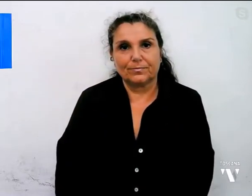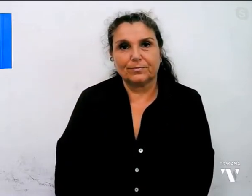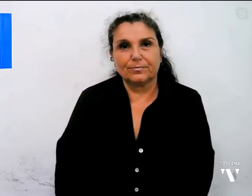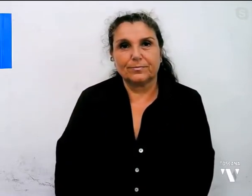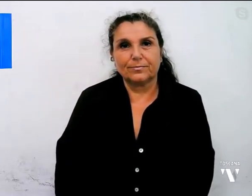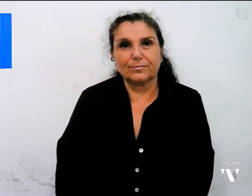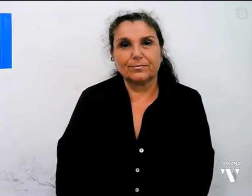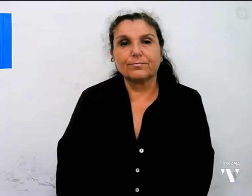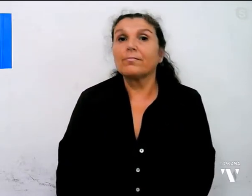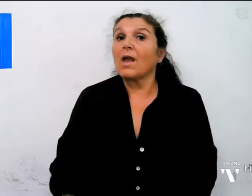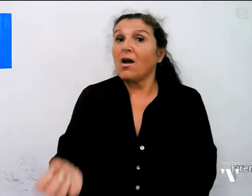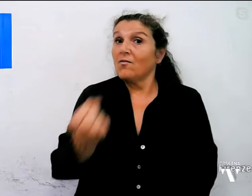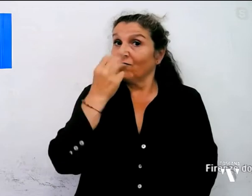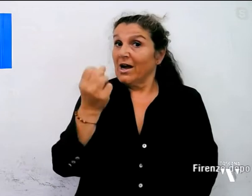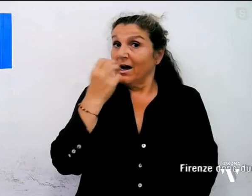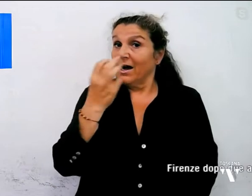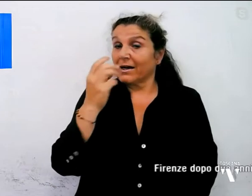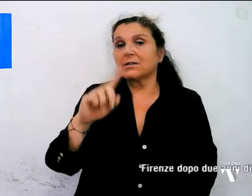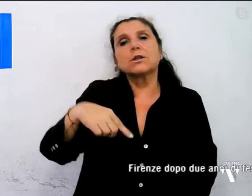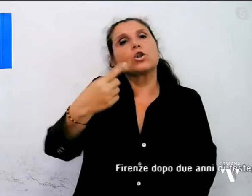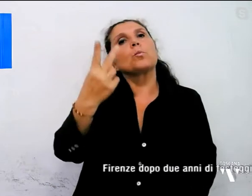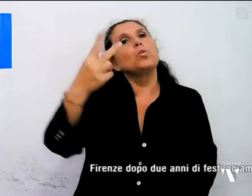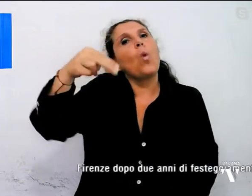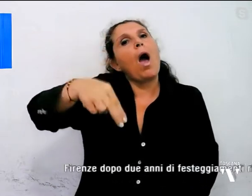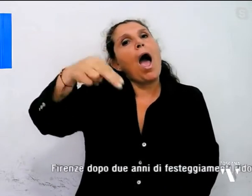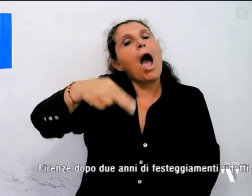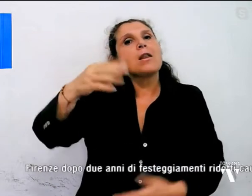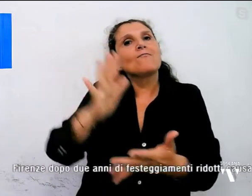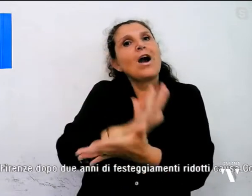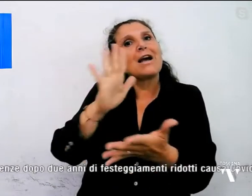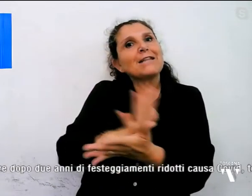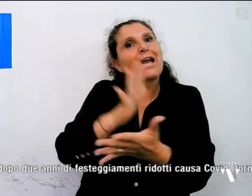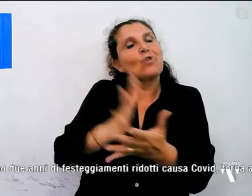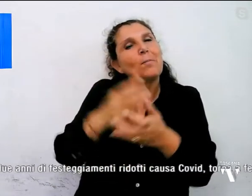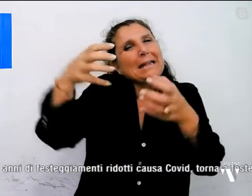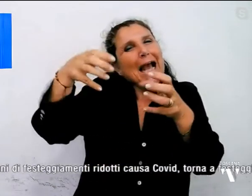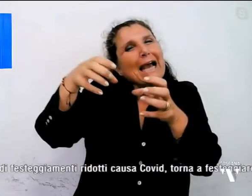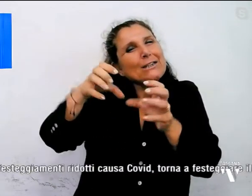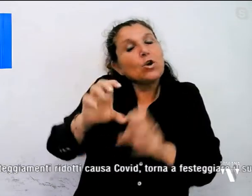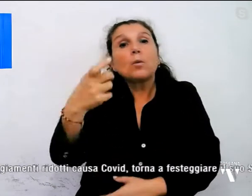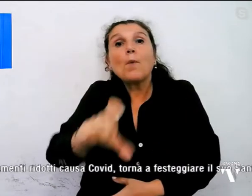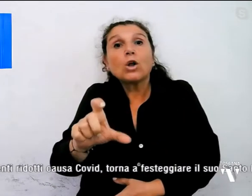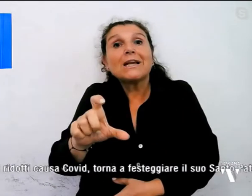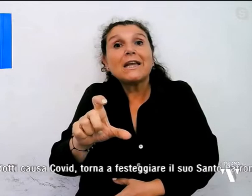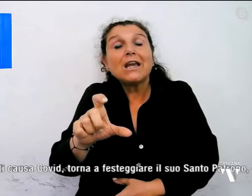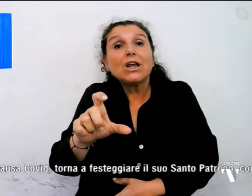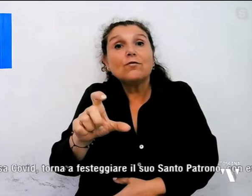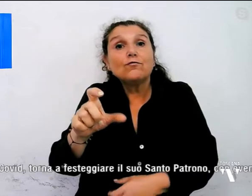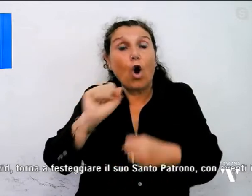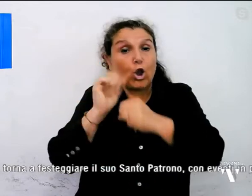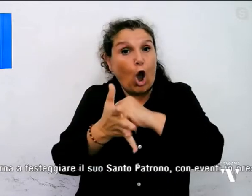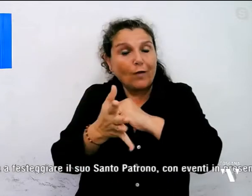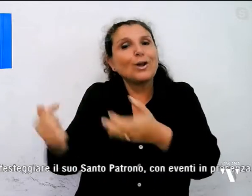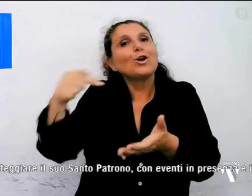Firenze, dopo due anni di festeggiamenti ridotti causa Covid, torna a